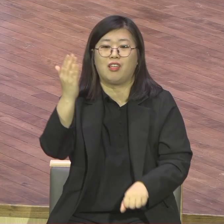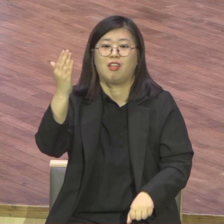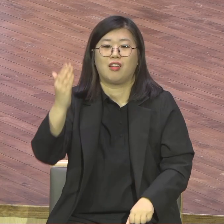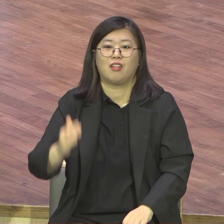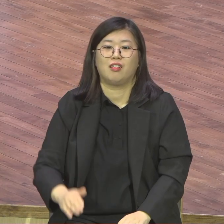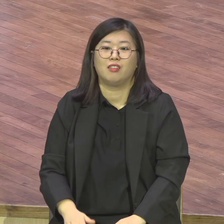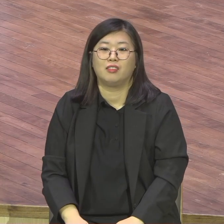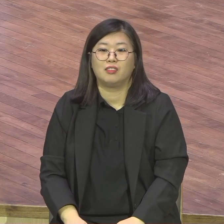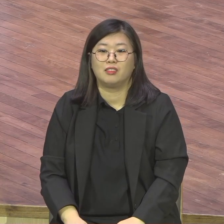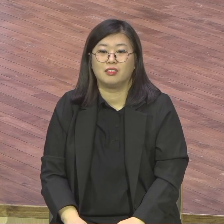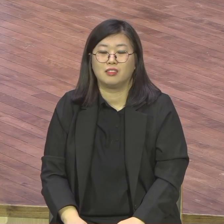헌신 안 한 게 아닙니다.